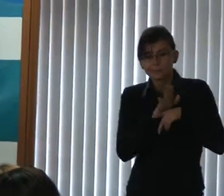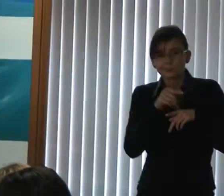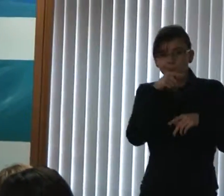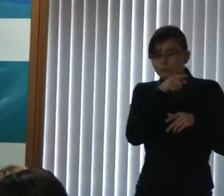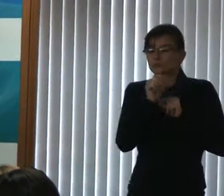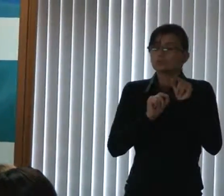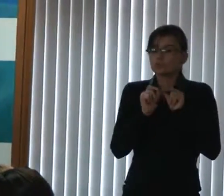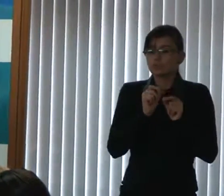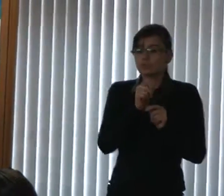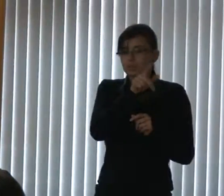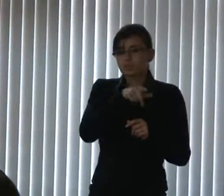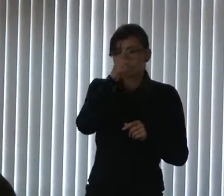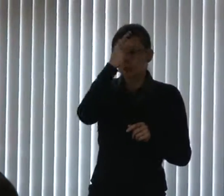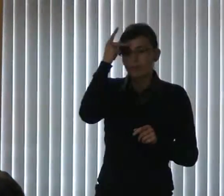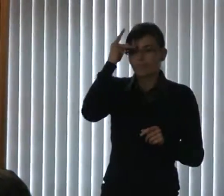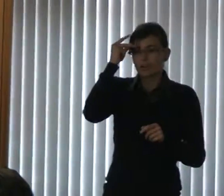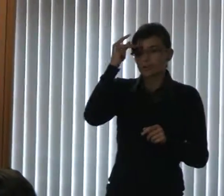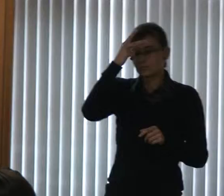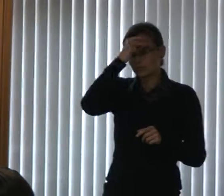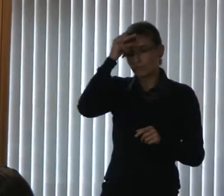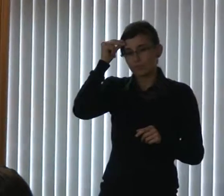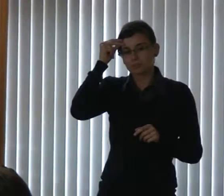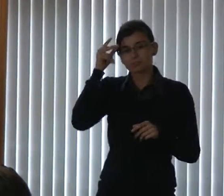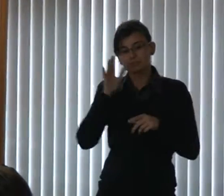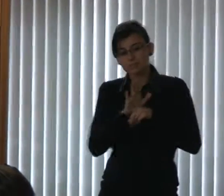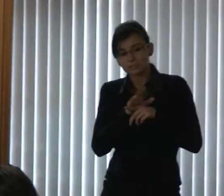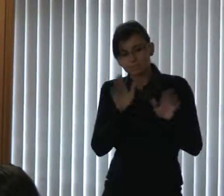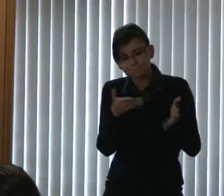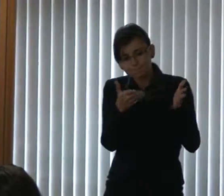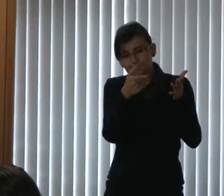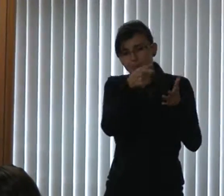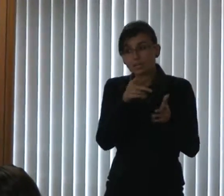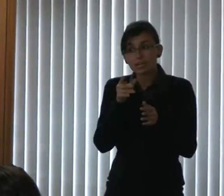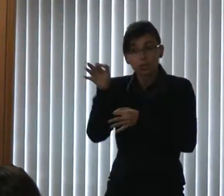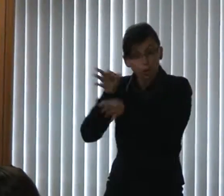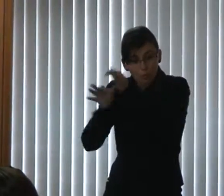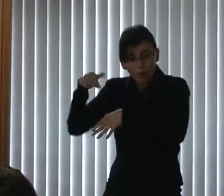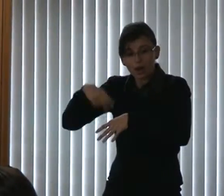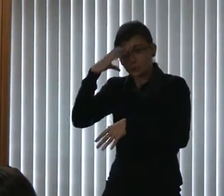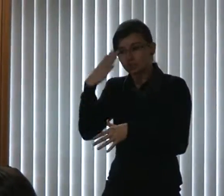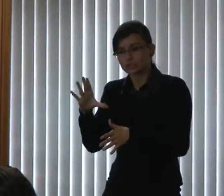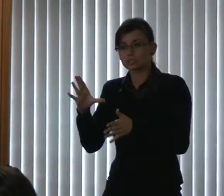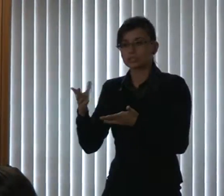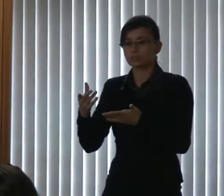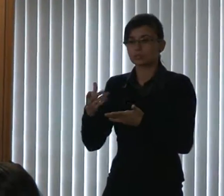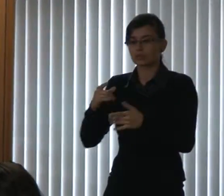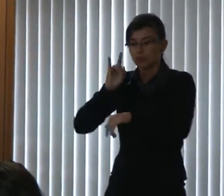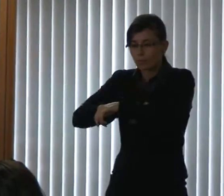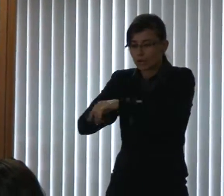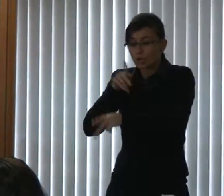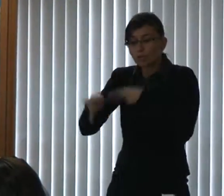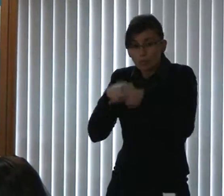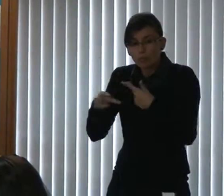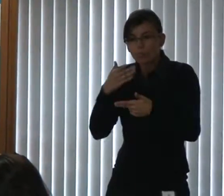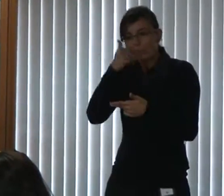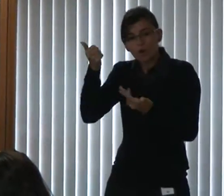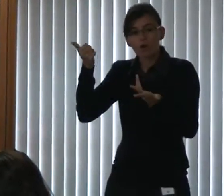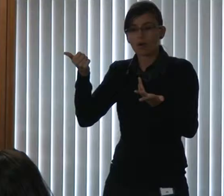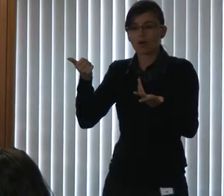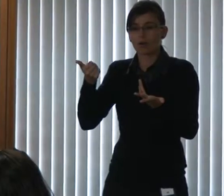calçadas melhores, a instalar nessa cidade banheiros públicos adequados, não só